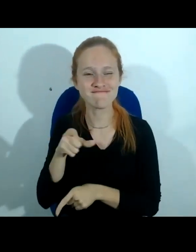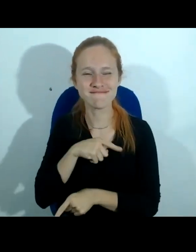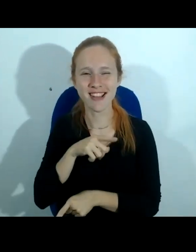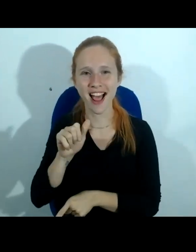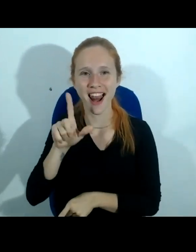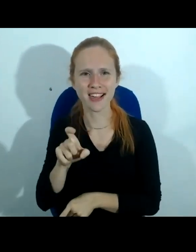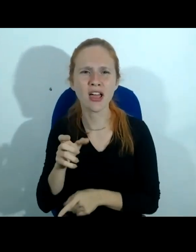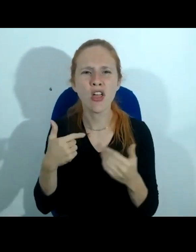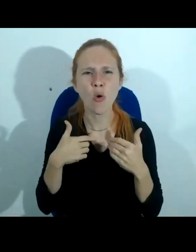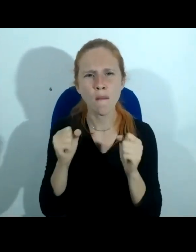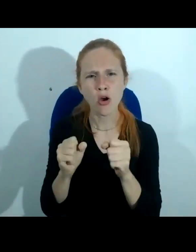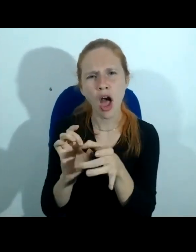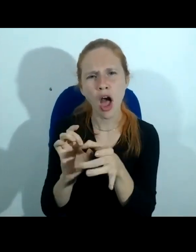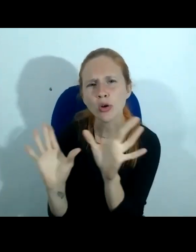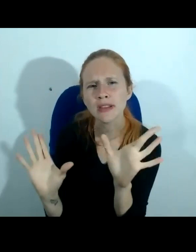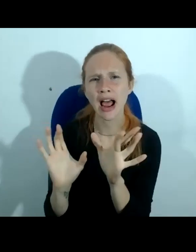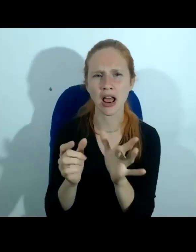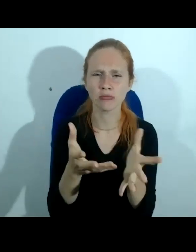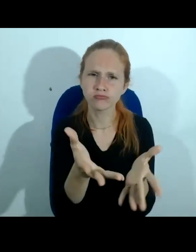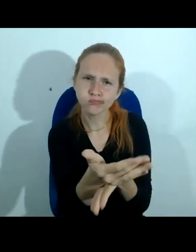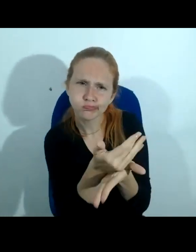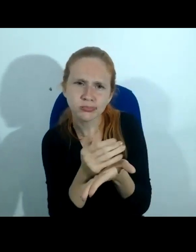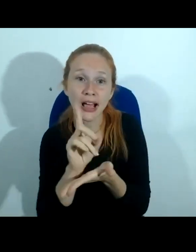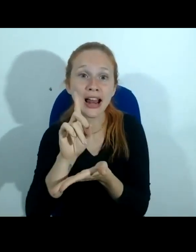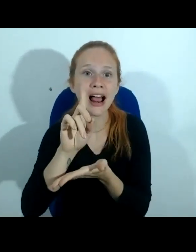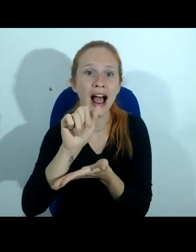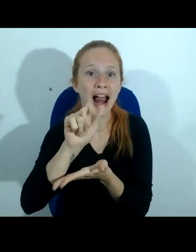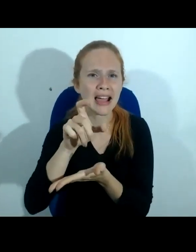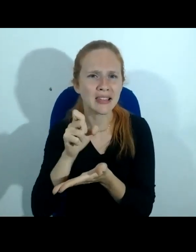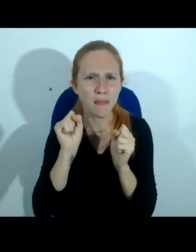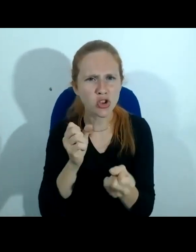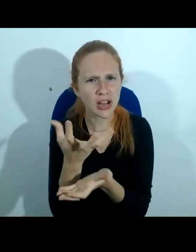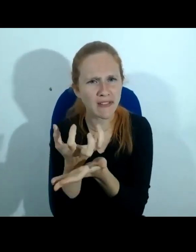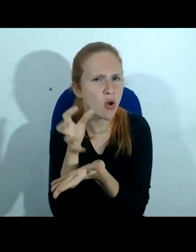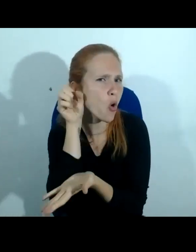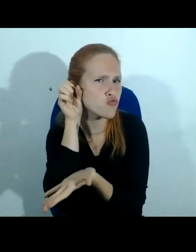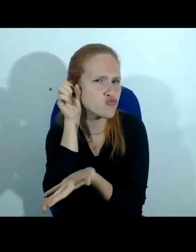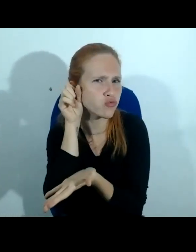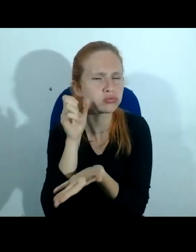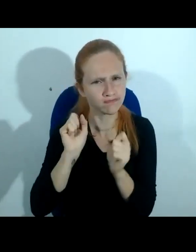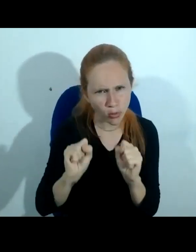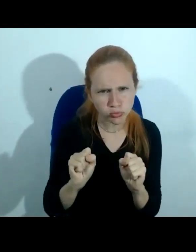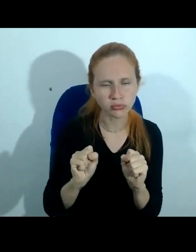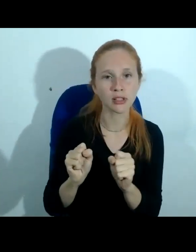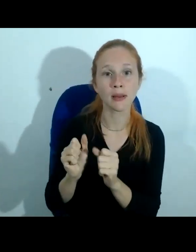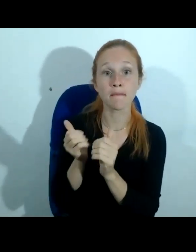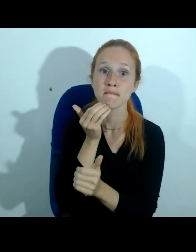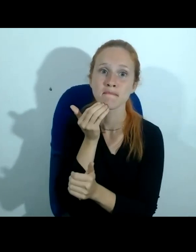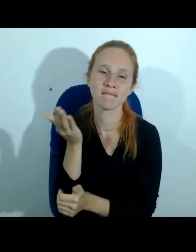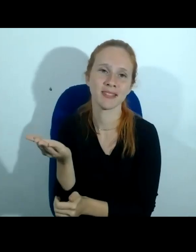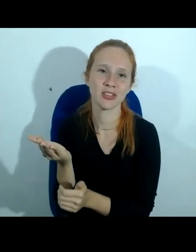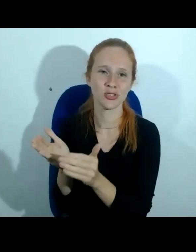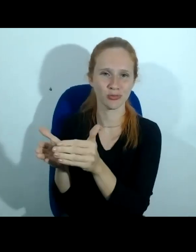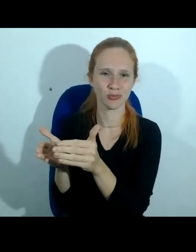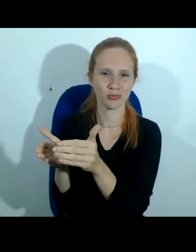autorização judicial para coletar todas as gravações que teriam sido registradas pelo assistente de voz